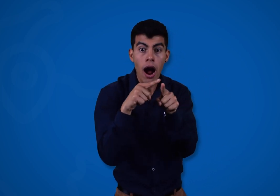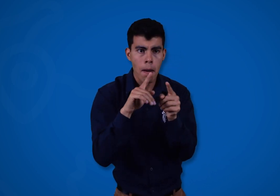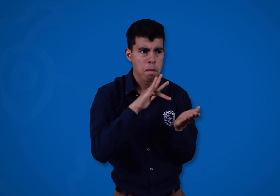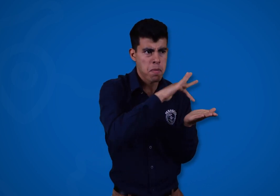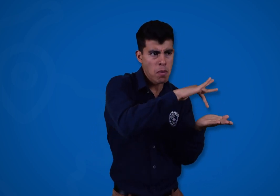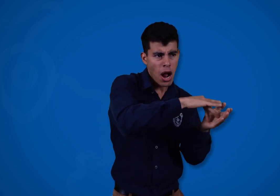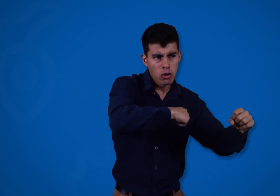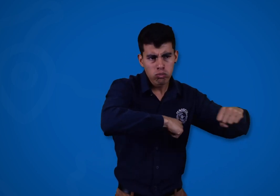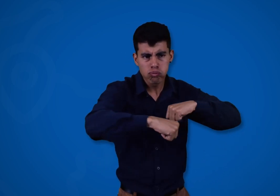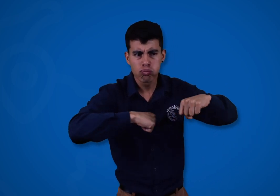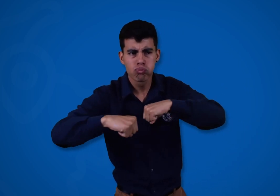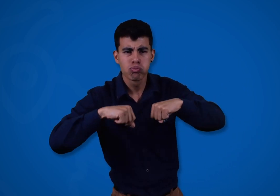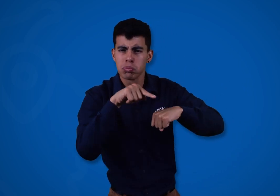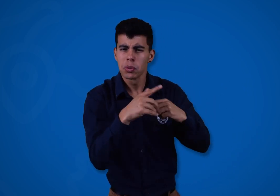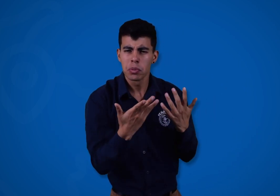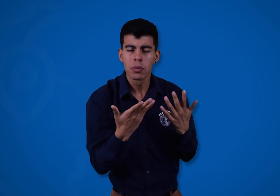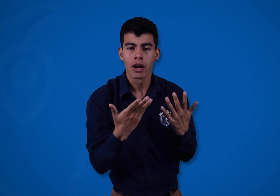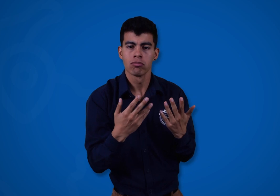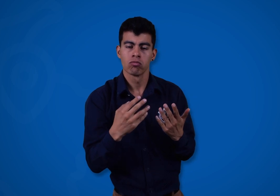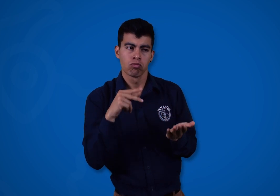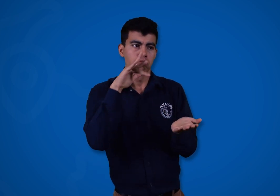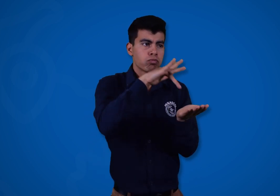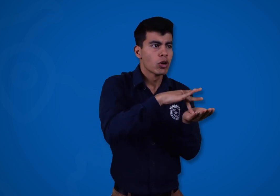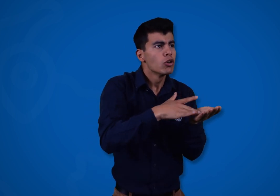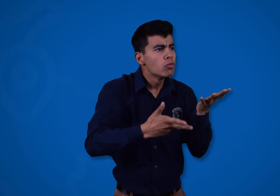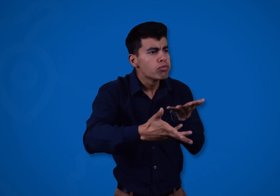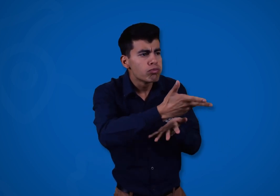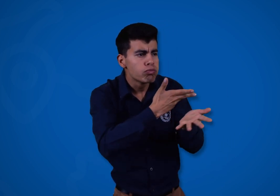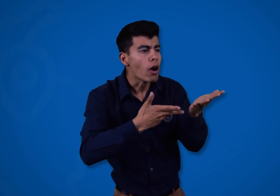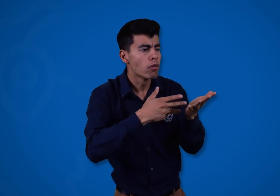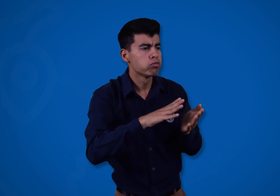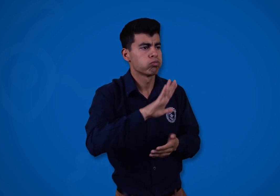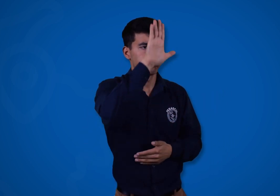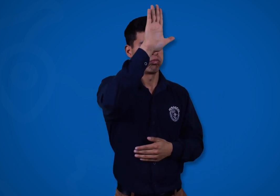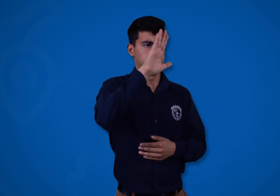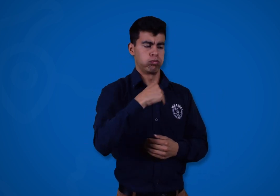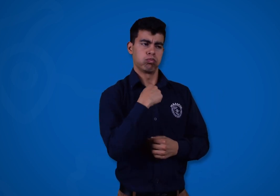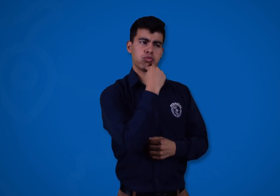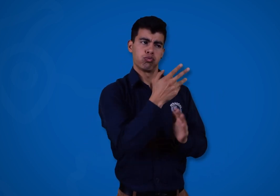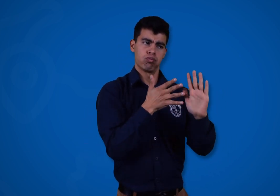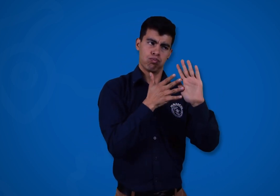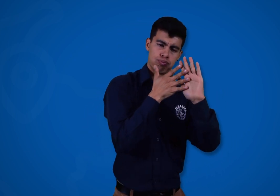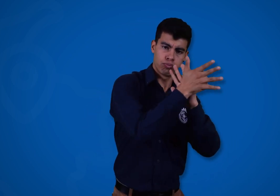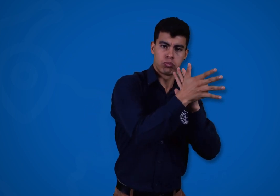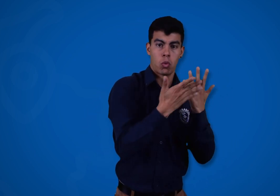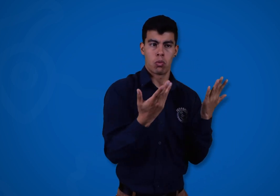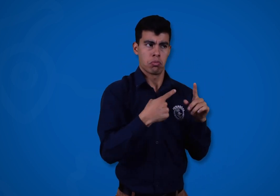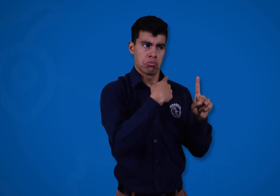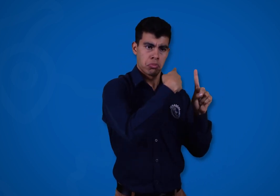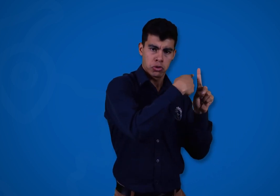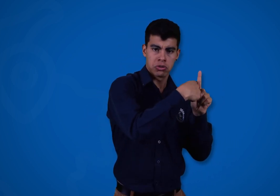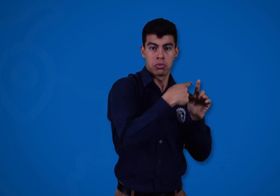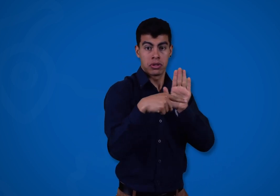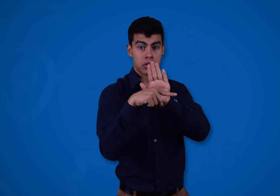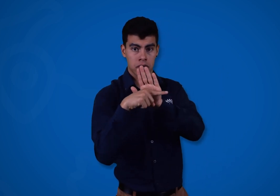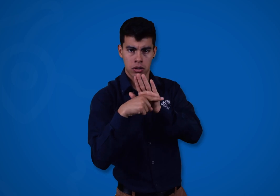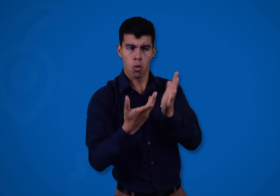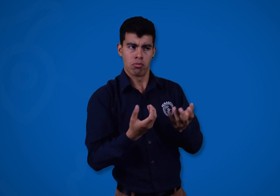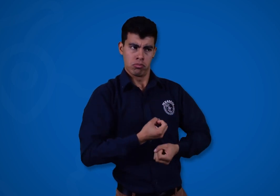permitirá una participación para dar apreciaciones y comentarios tanto positivos como negativos. Además, dará a conocer su postura,